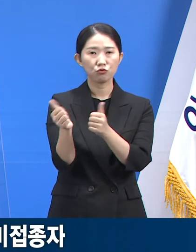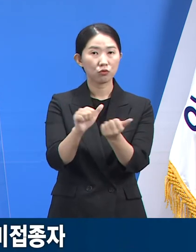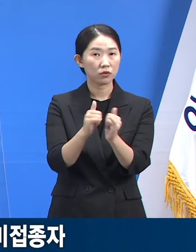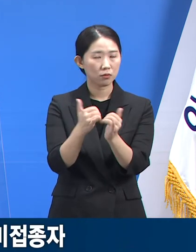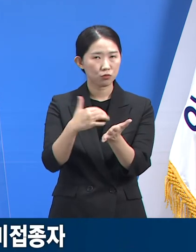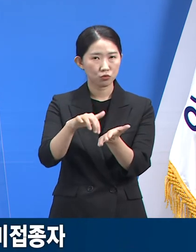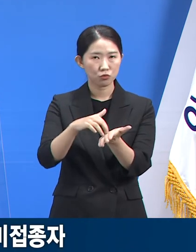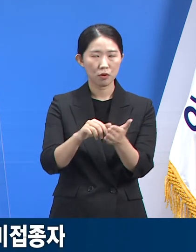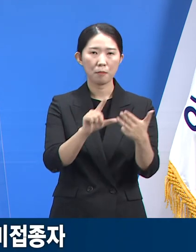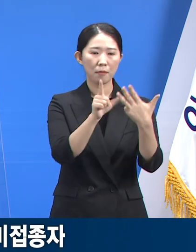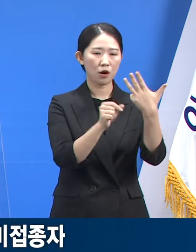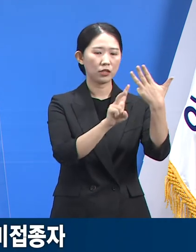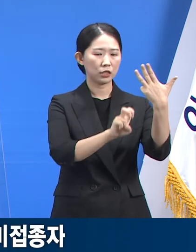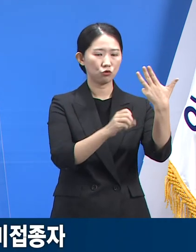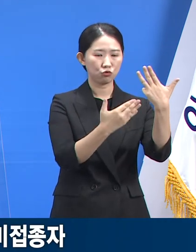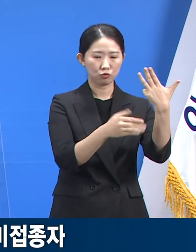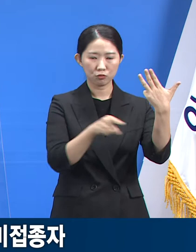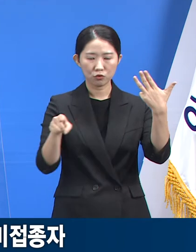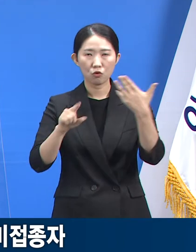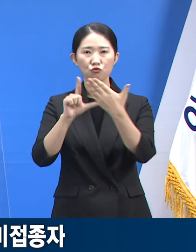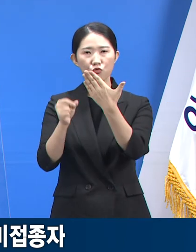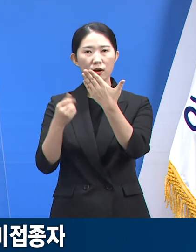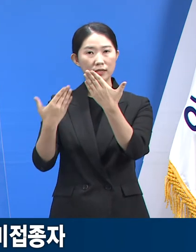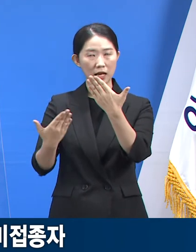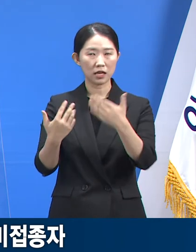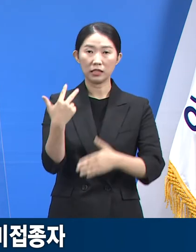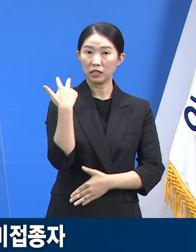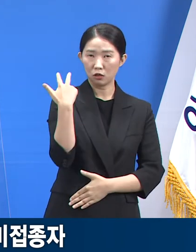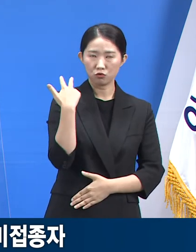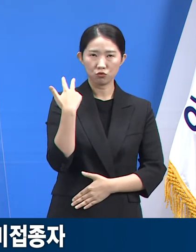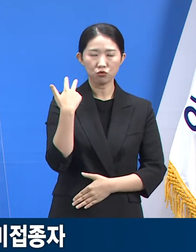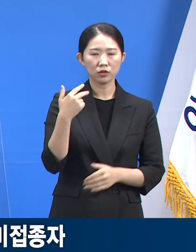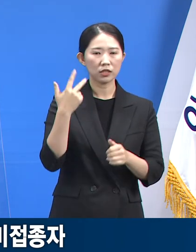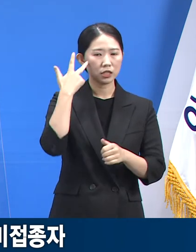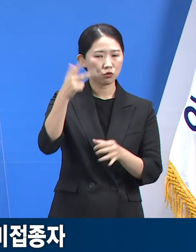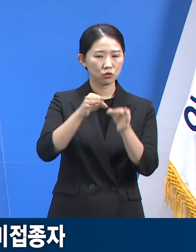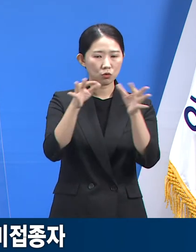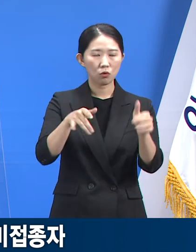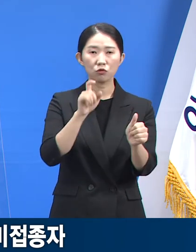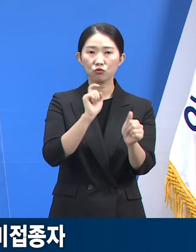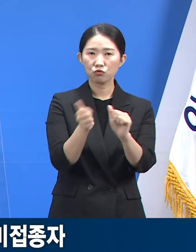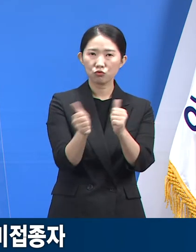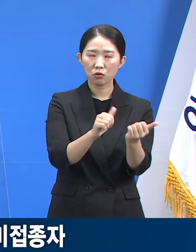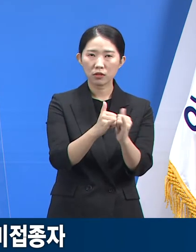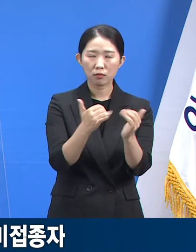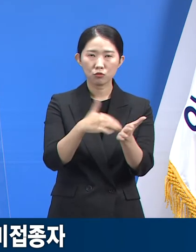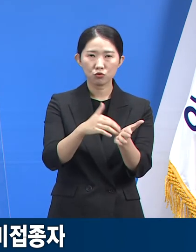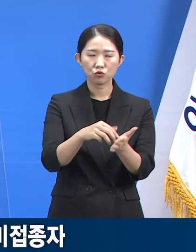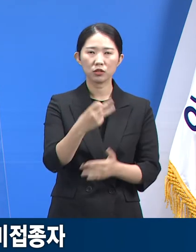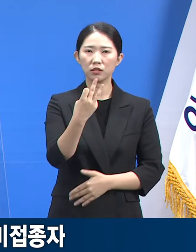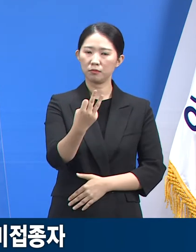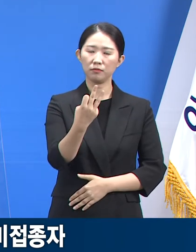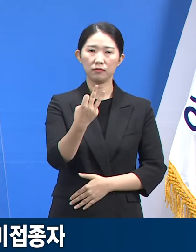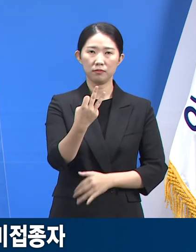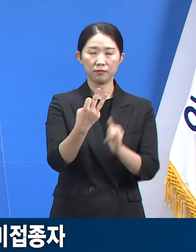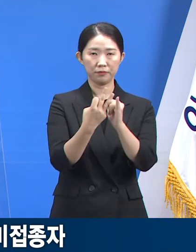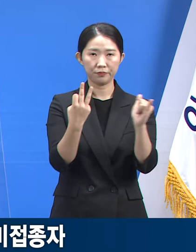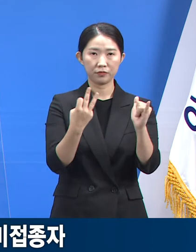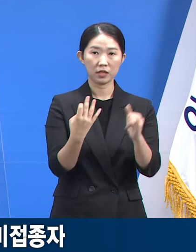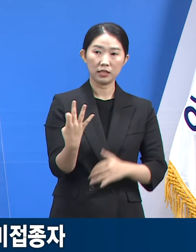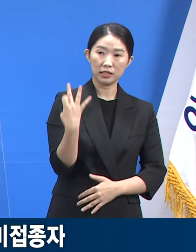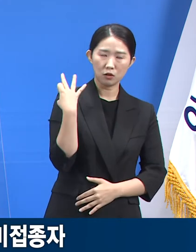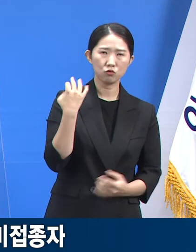8월 29일부터 9월 4일까지 한 주간 도내 사망자는 13명입니다. 이는 전주 26명보다는 13명